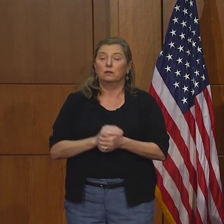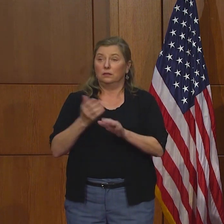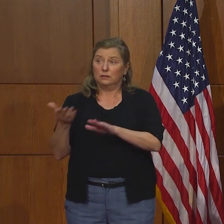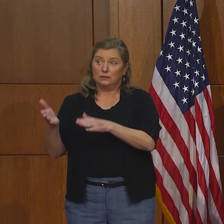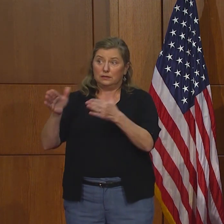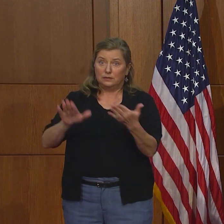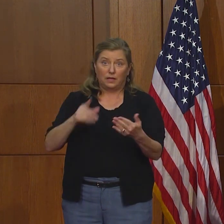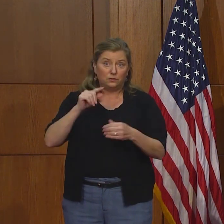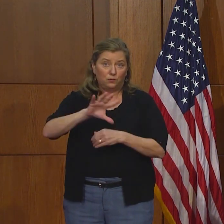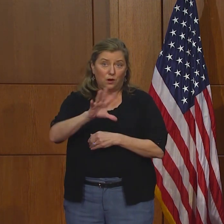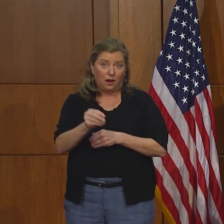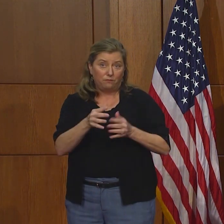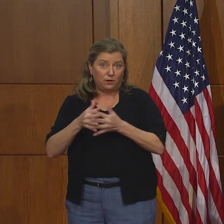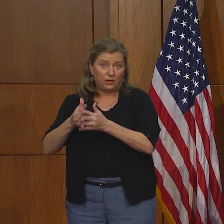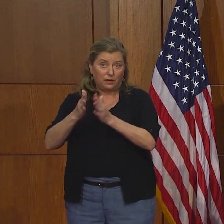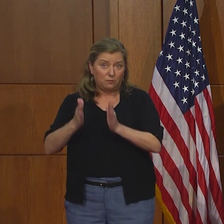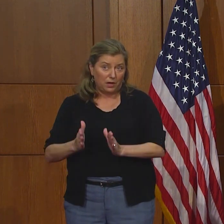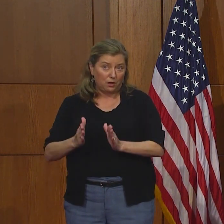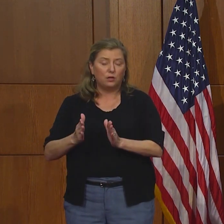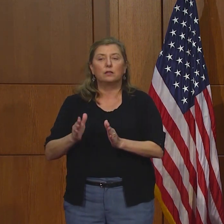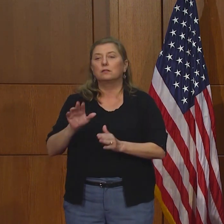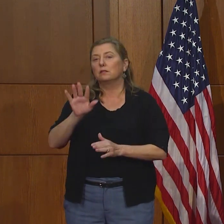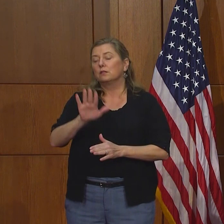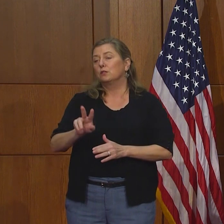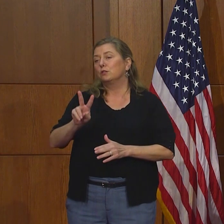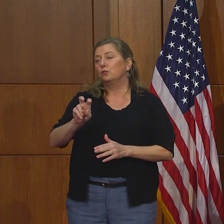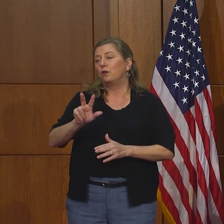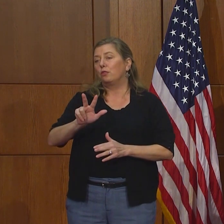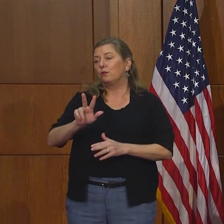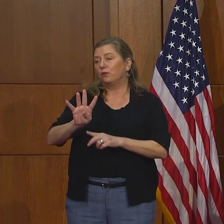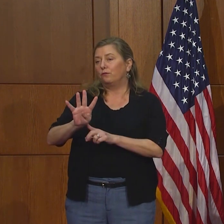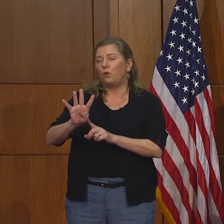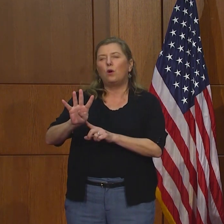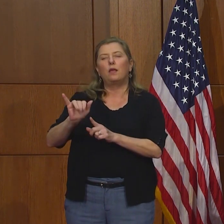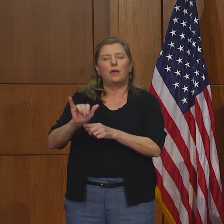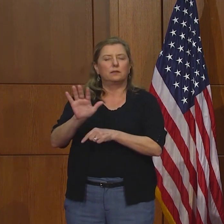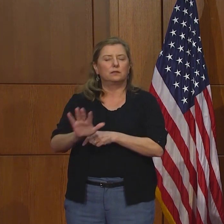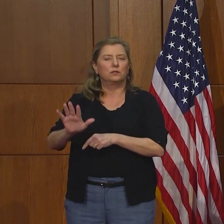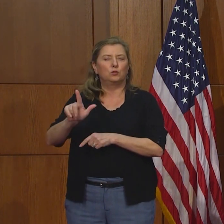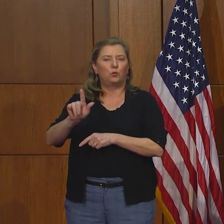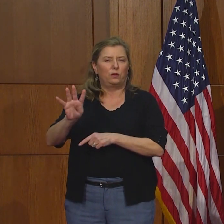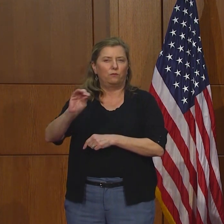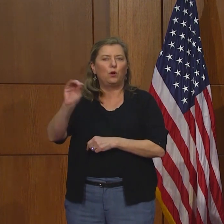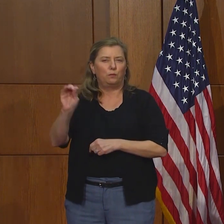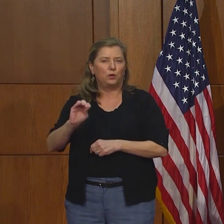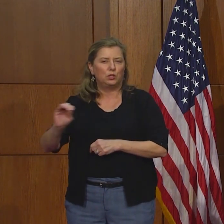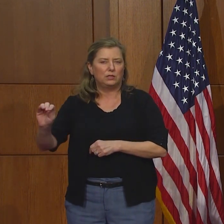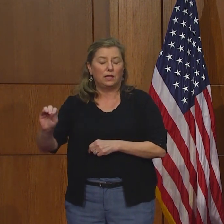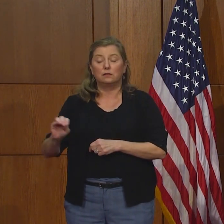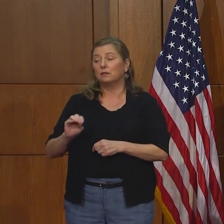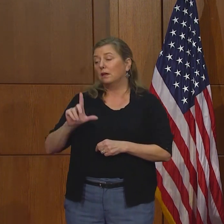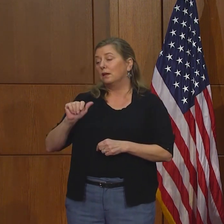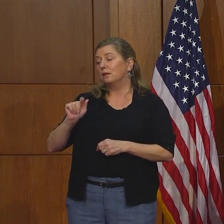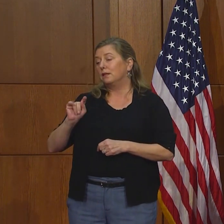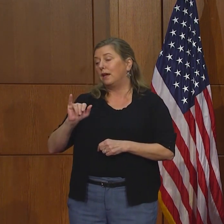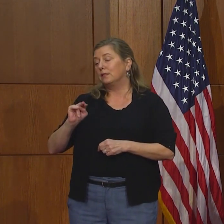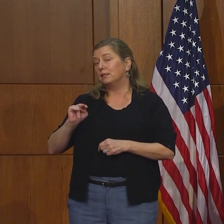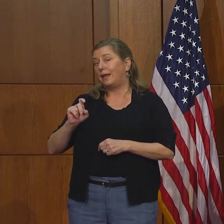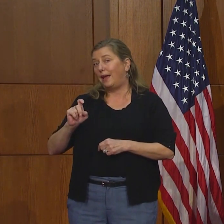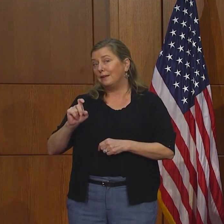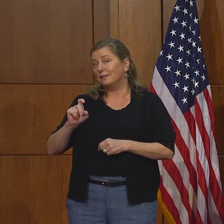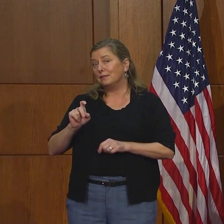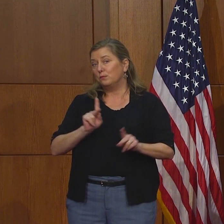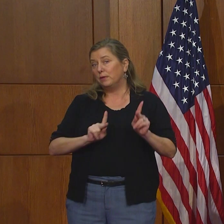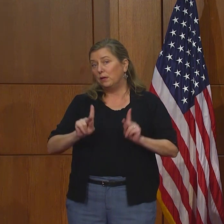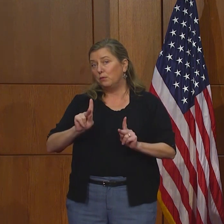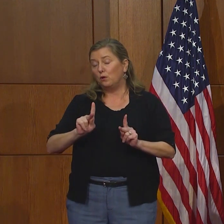de los afroamericanos, 234 personas, lo cual es 24%. Los